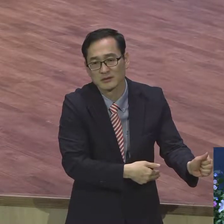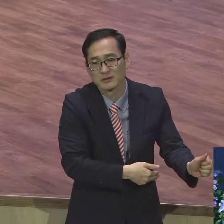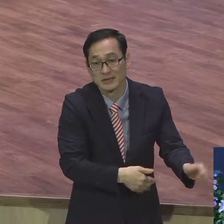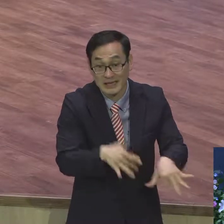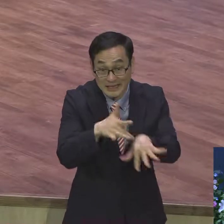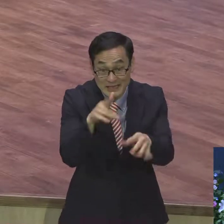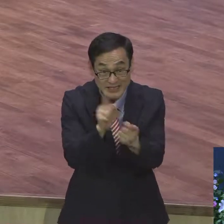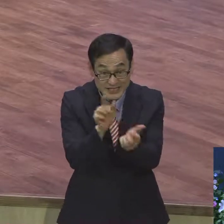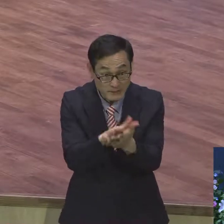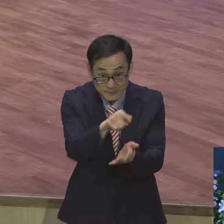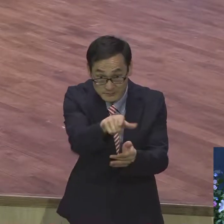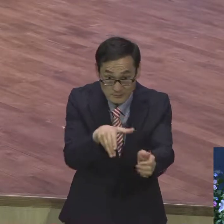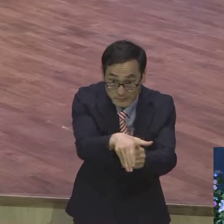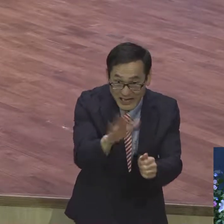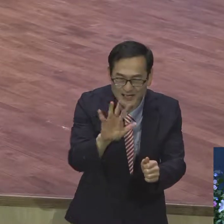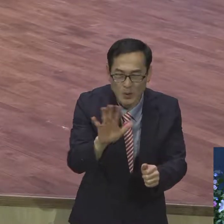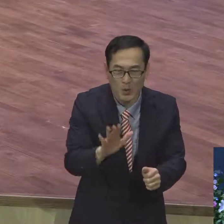그 영적으로 확 다 드러내놨다.